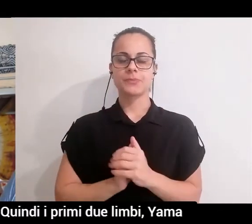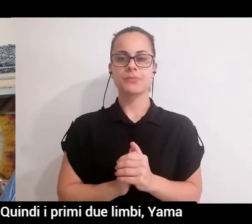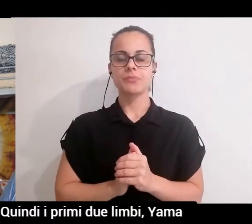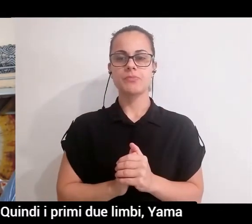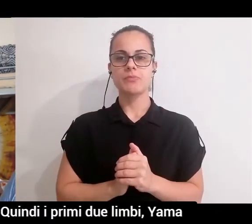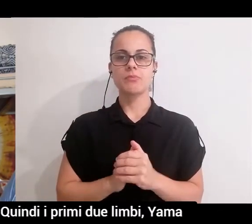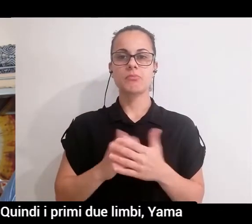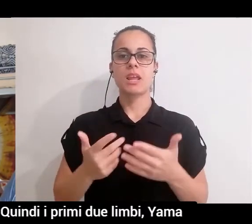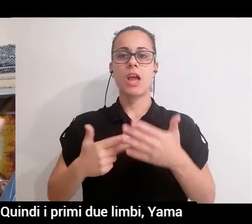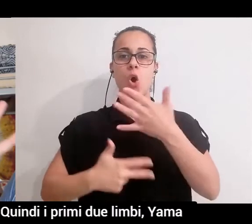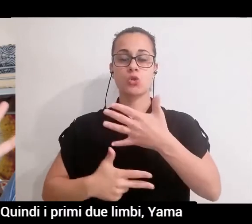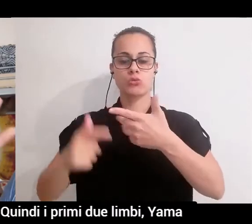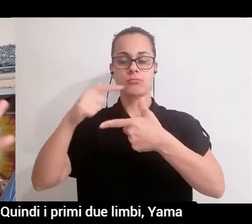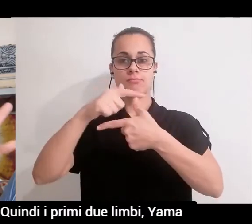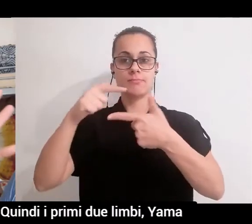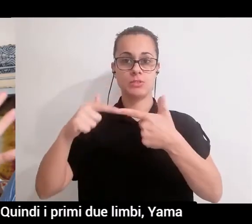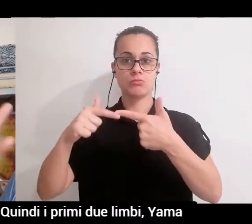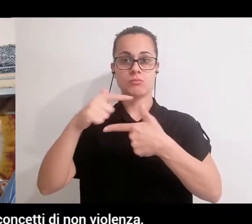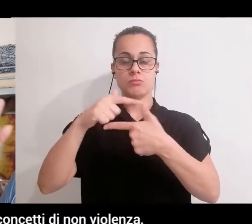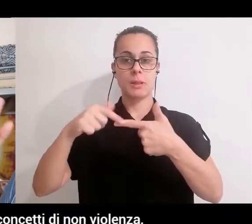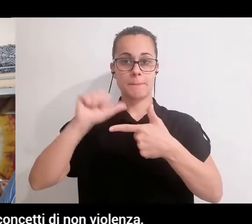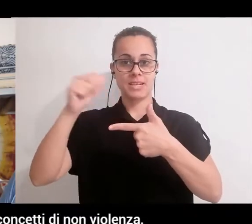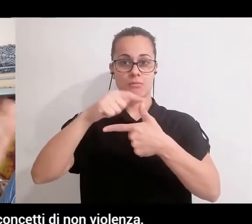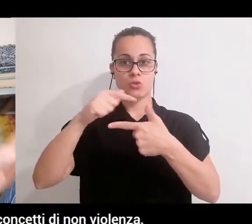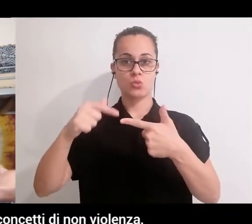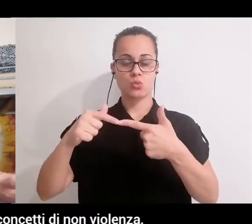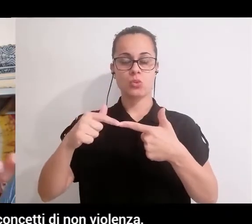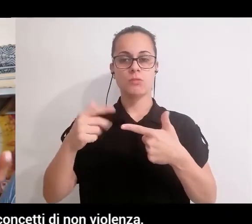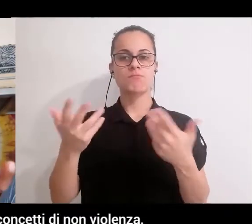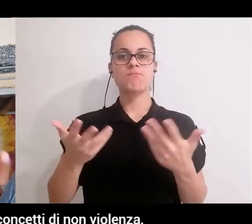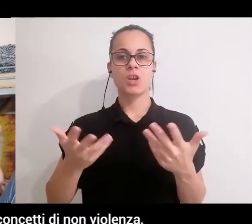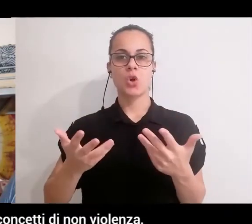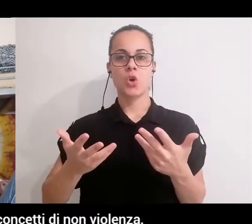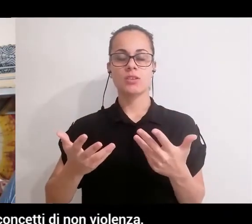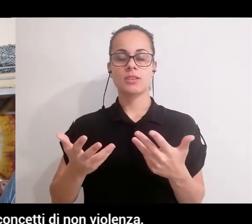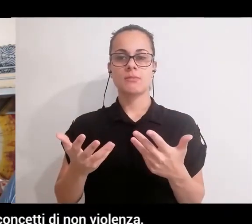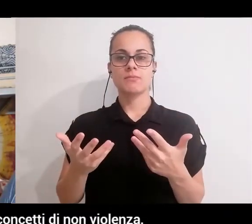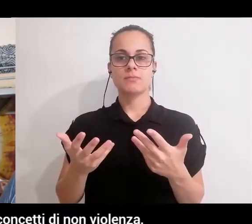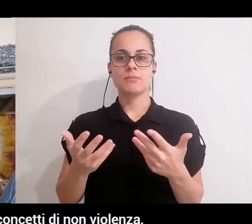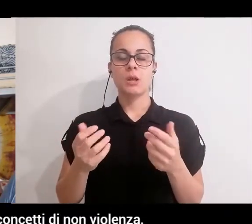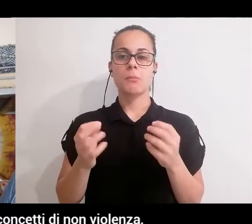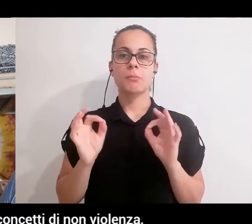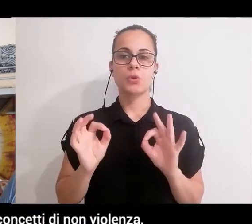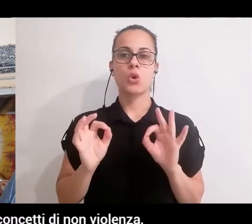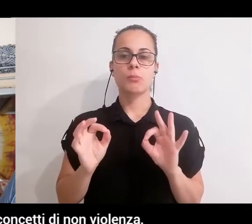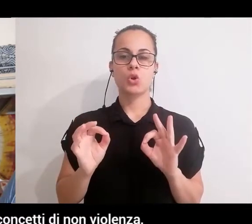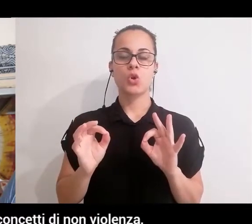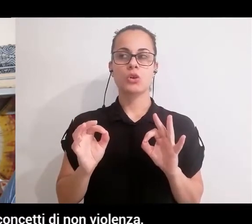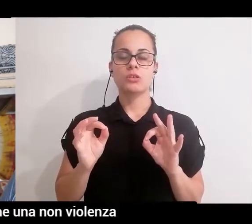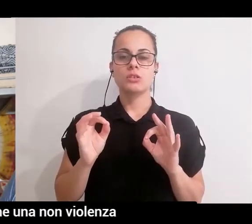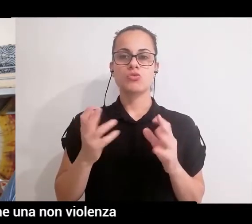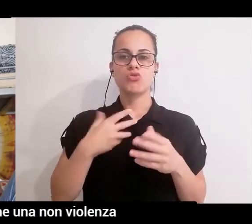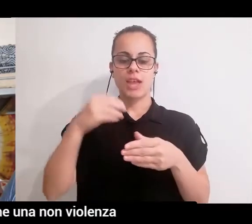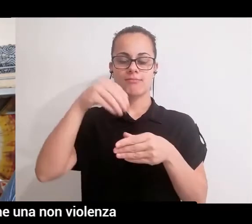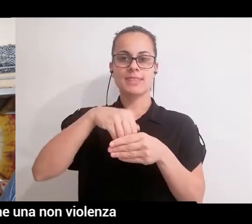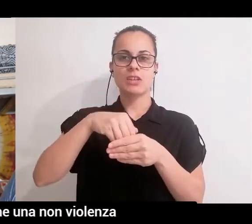e samadhi. Quindi i primi due limbi, yama e niyama, vanno a racchiudere, a riassumere, tutti i concetti di non